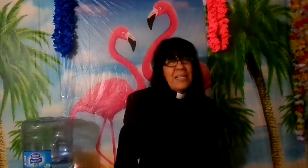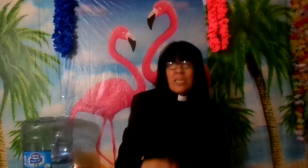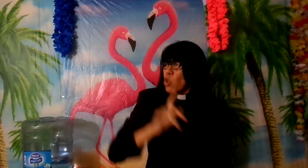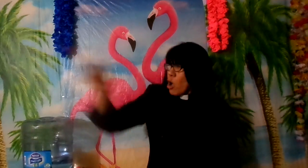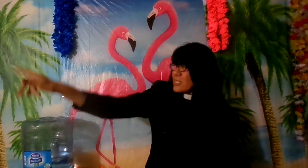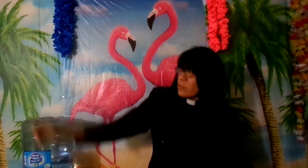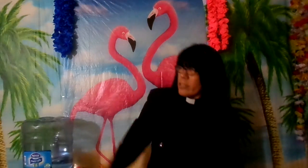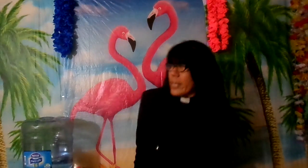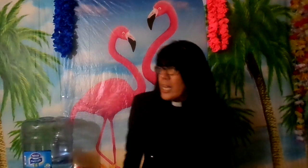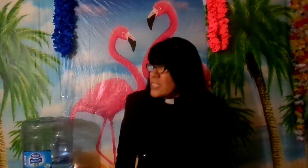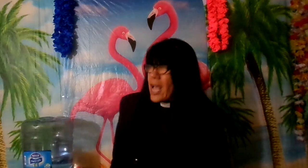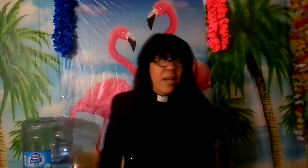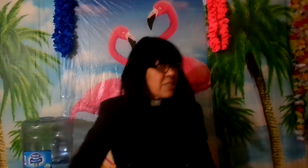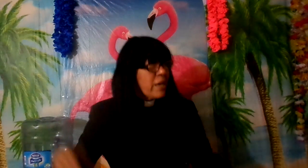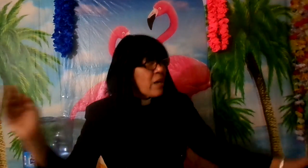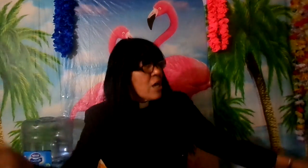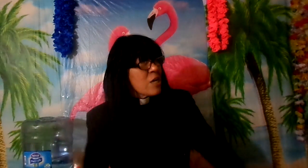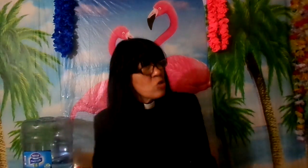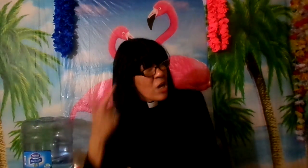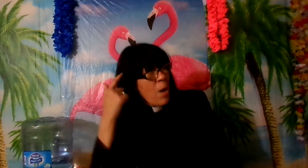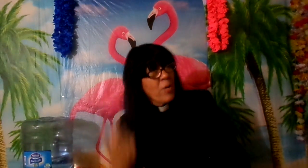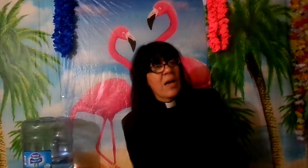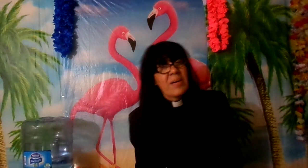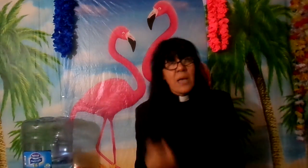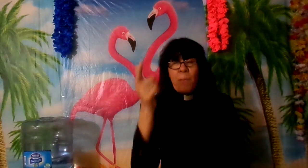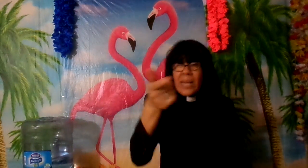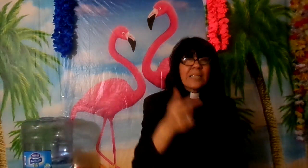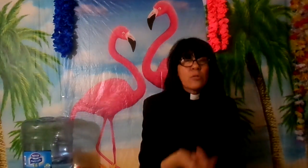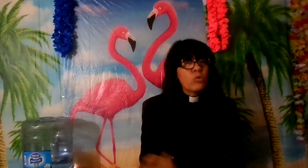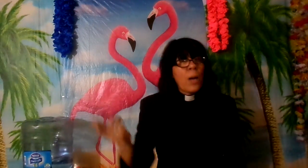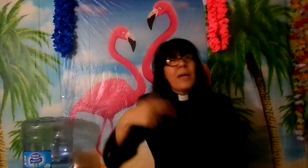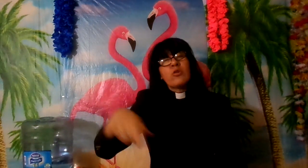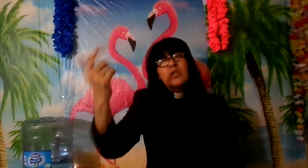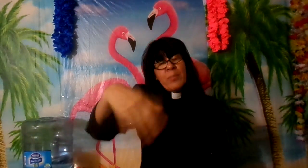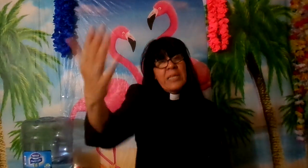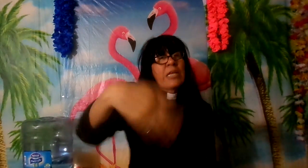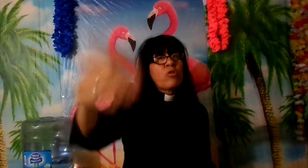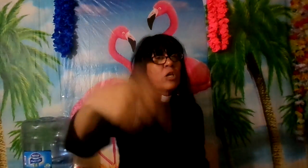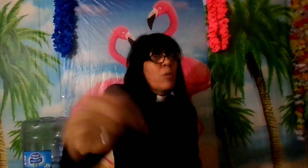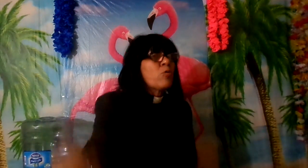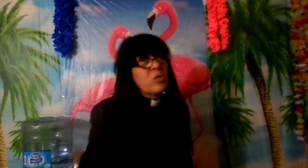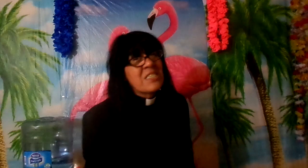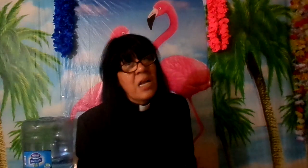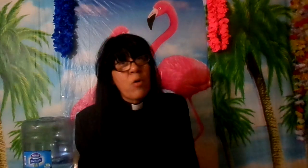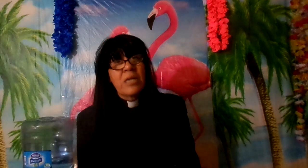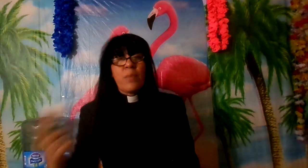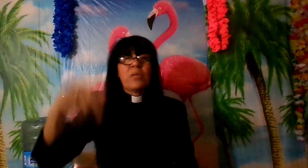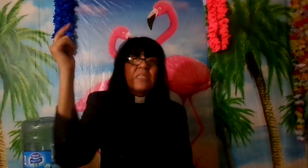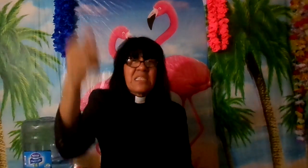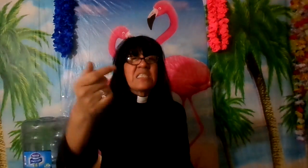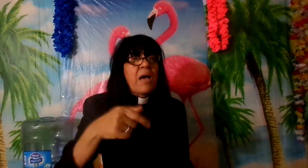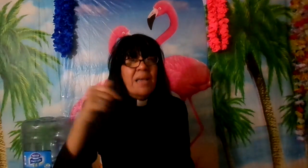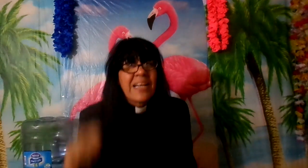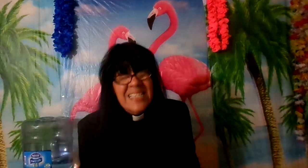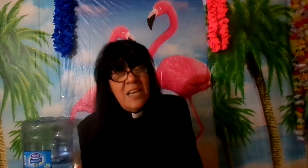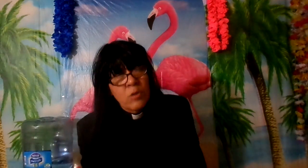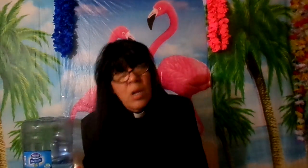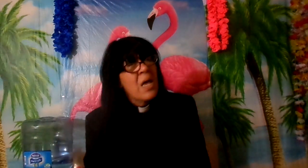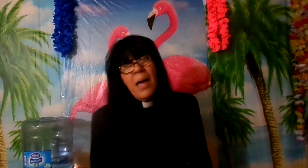decir no, esa no tiene iglesia eso se ha sacado por la cabeza espérate, tú estabas vente, yo te llevo donde siervos que te pueden decir si había iglesia o no hay